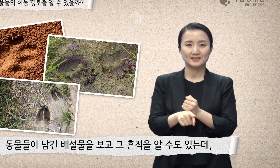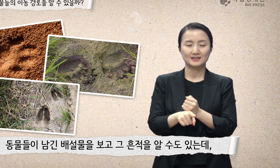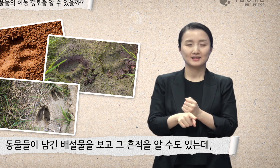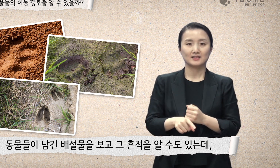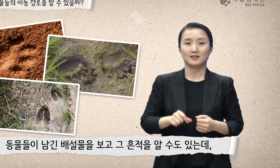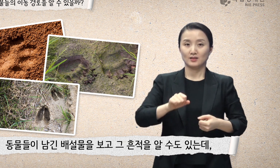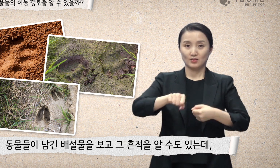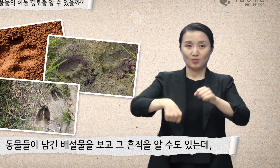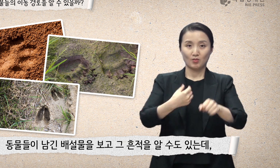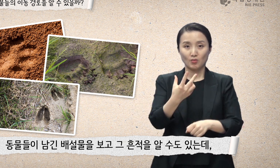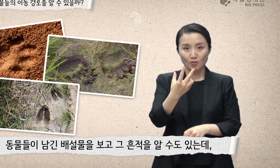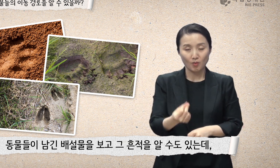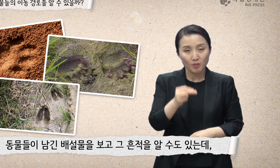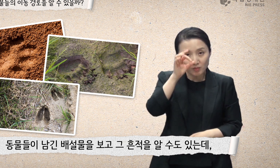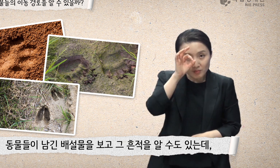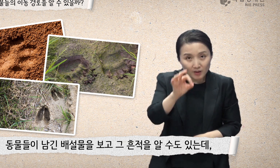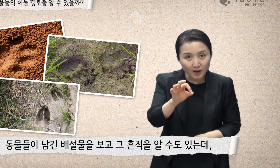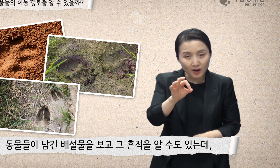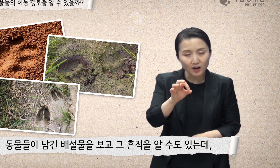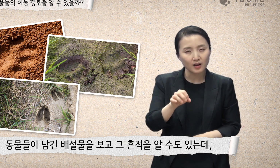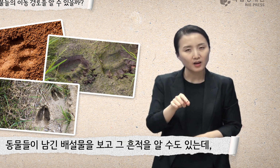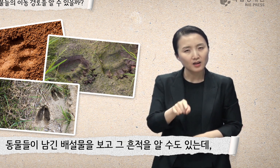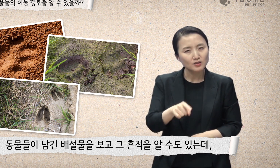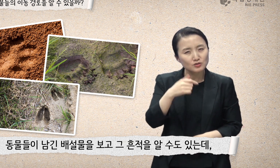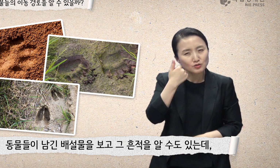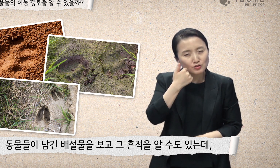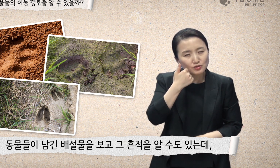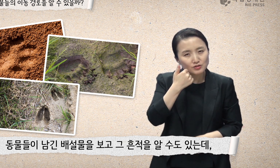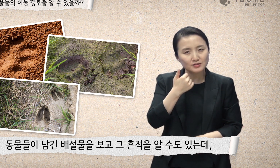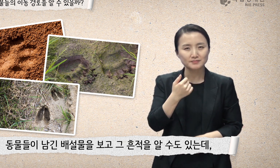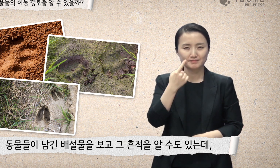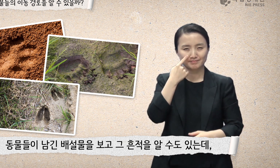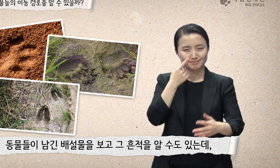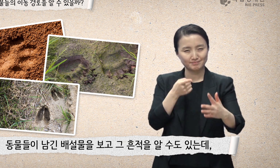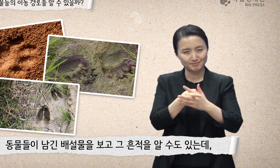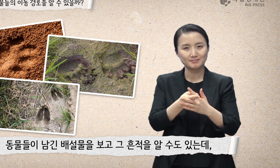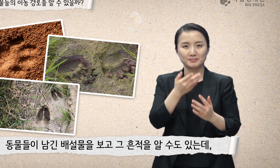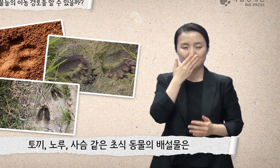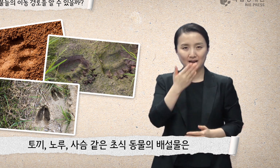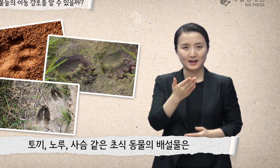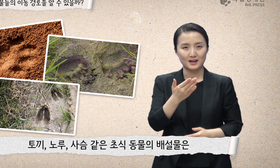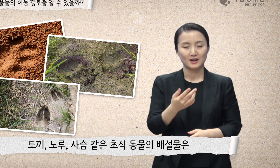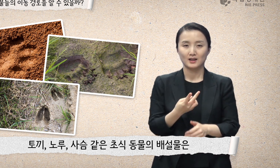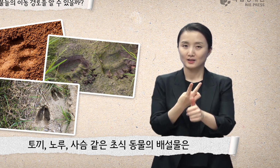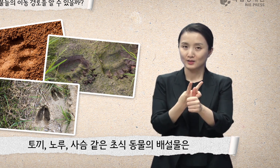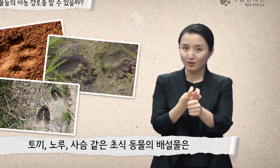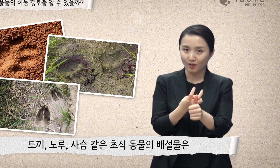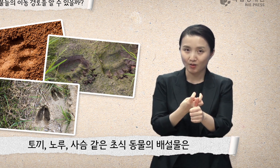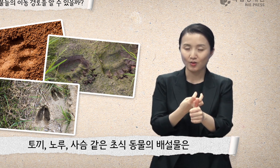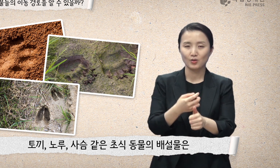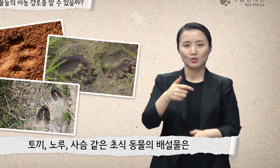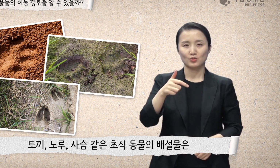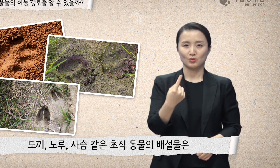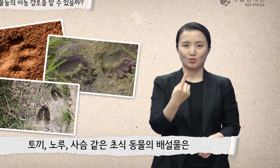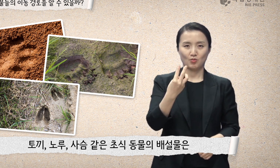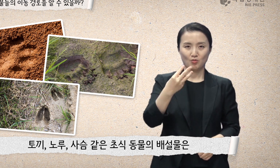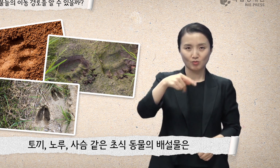동물들이 남긴 배설물을 보고 그 흔적을 알 수도 있는데 토끼, 노루, 사슴 같은